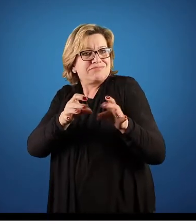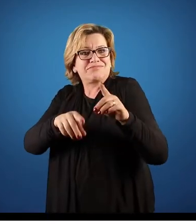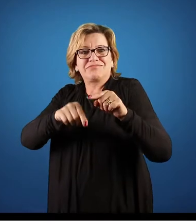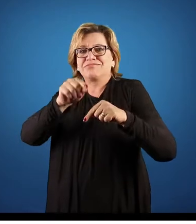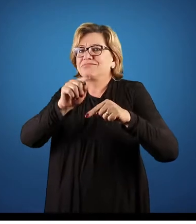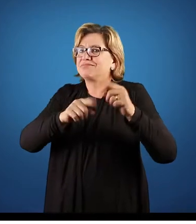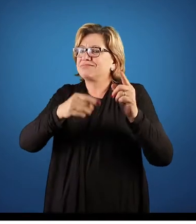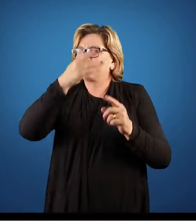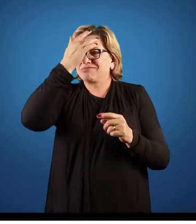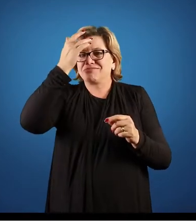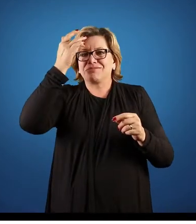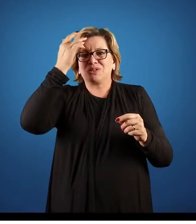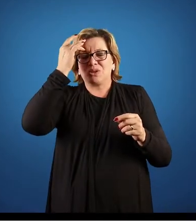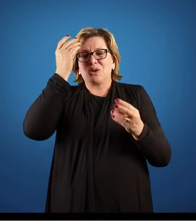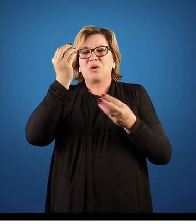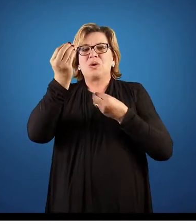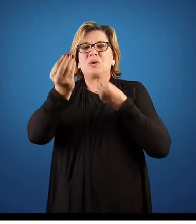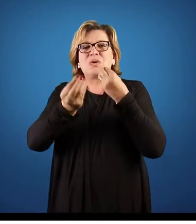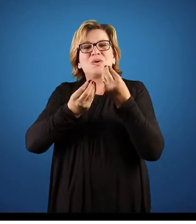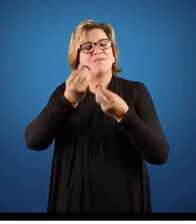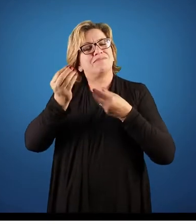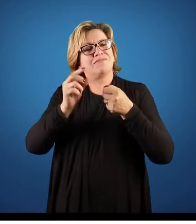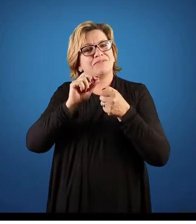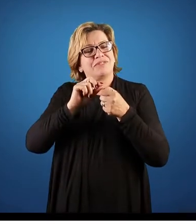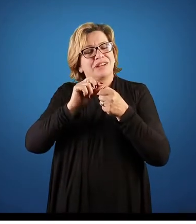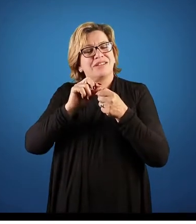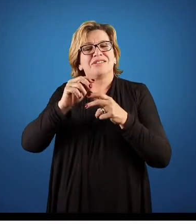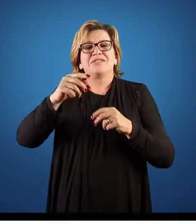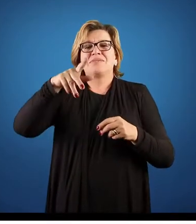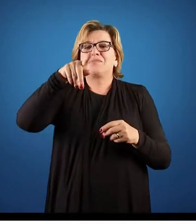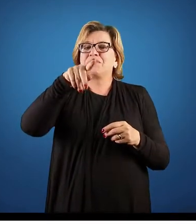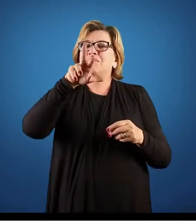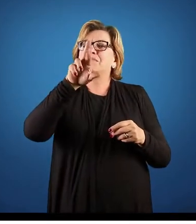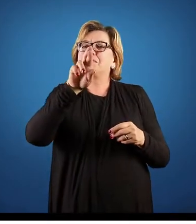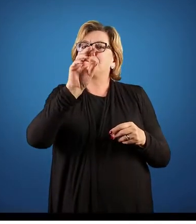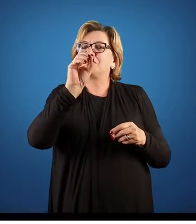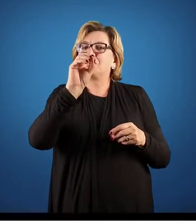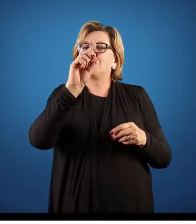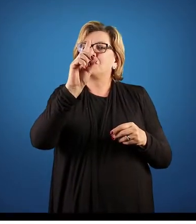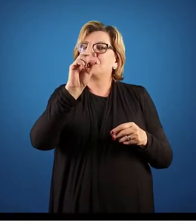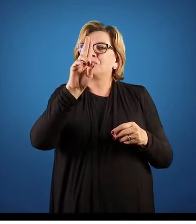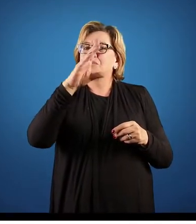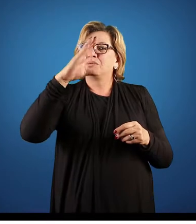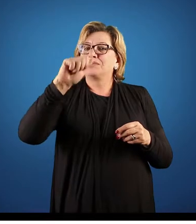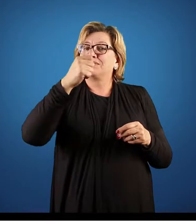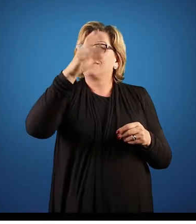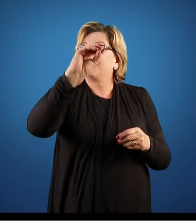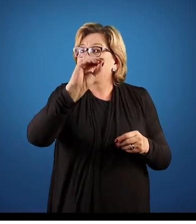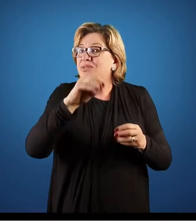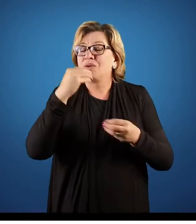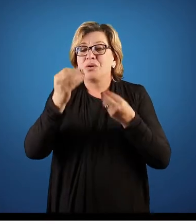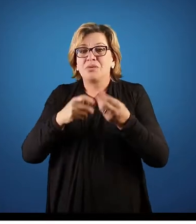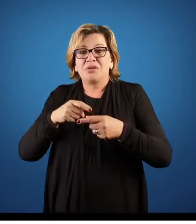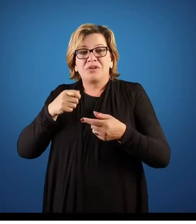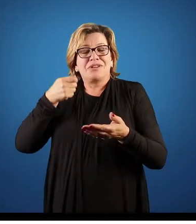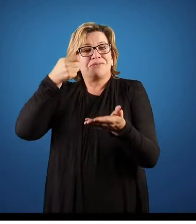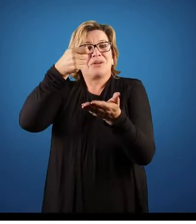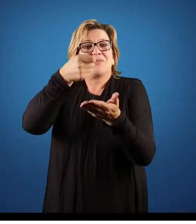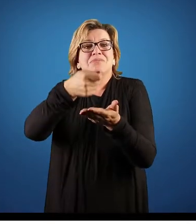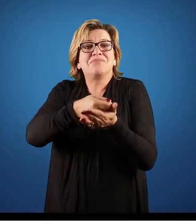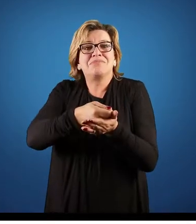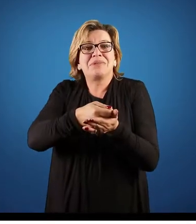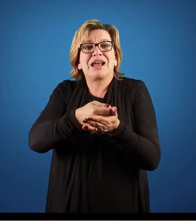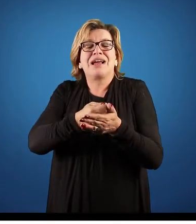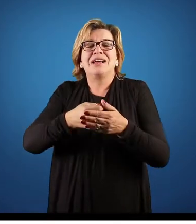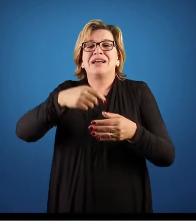para o meu cliente, como que eu faço para produzir esse produto, como que eu faço para adquirir as matérias-primas